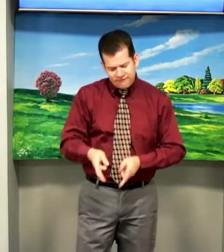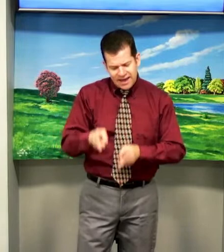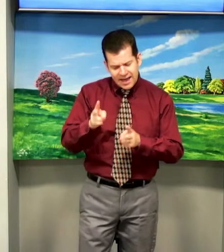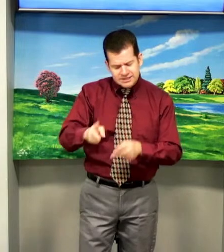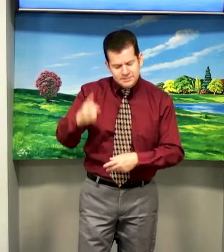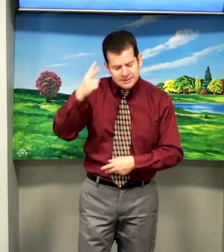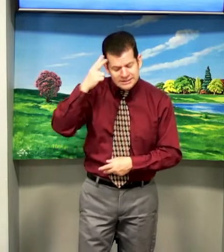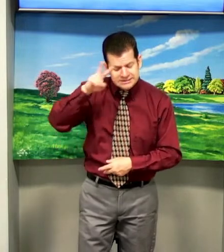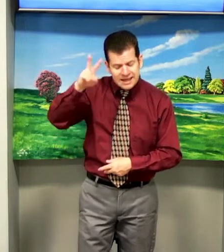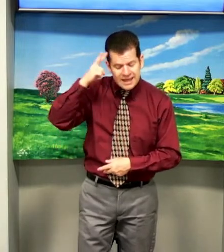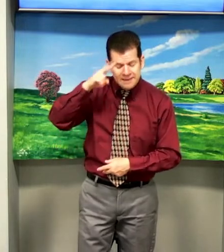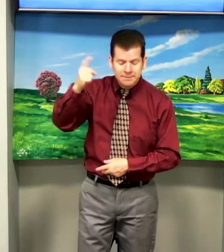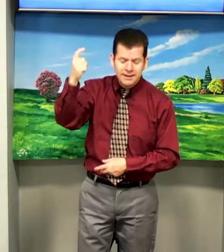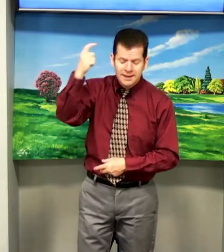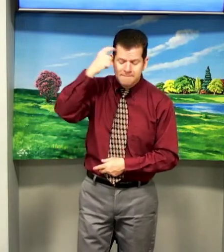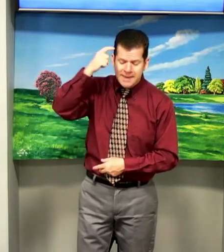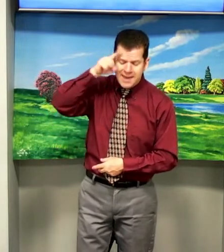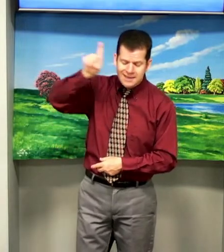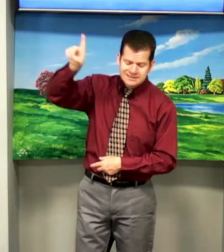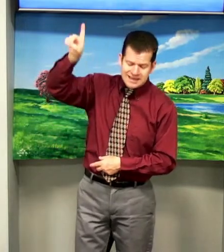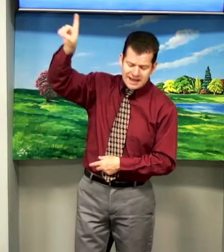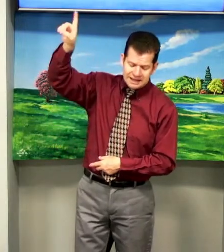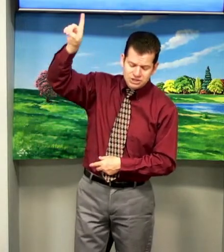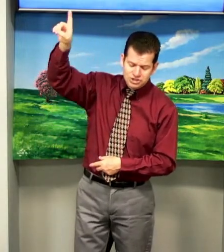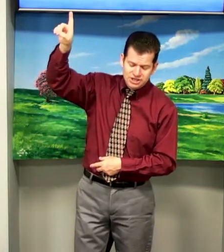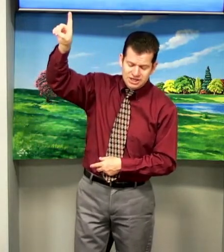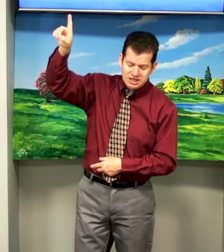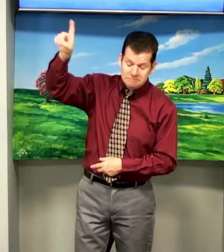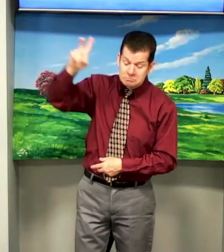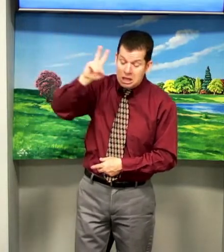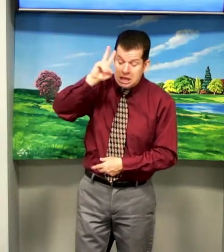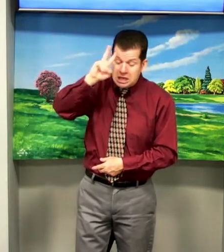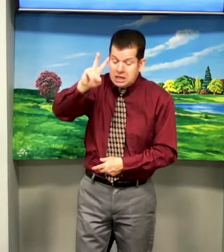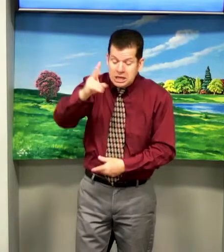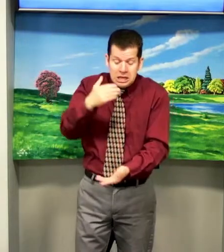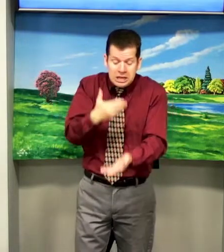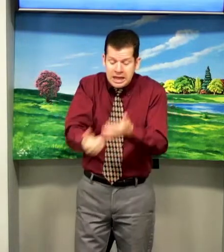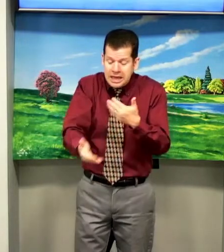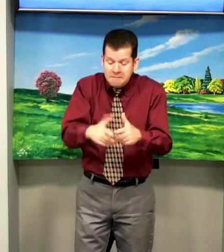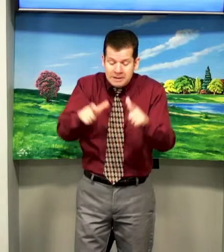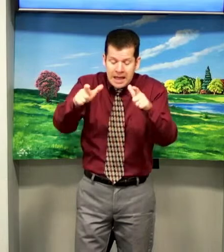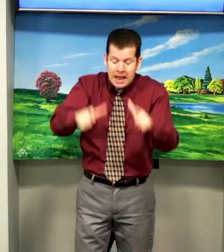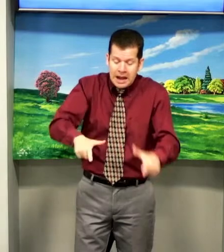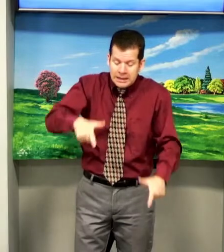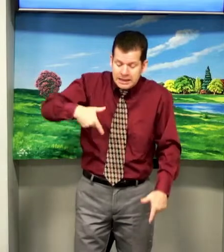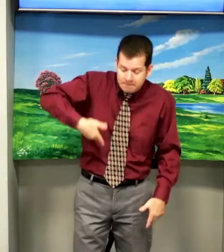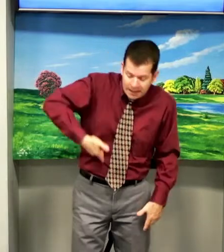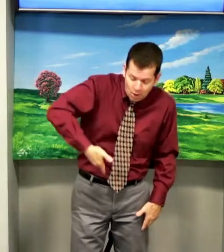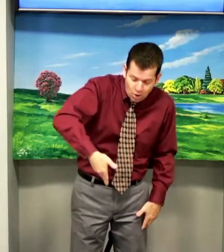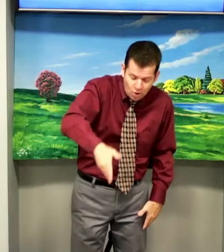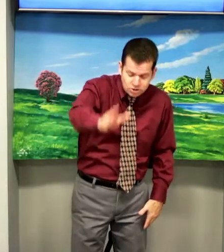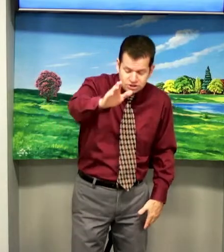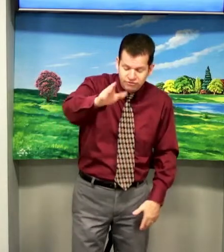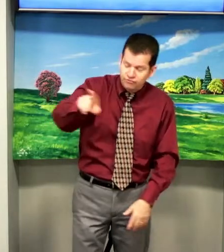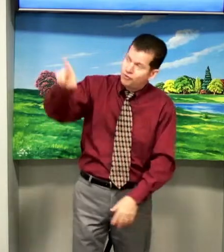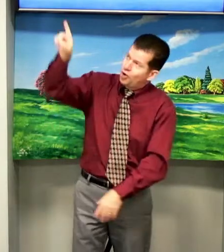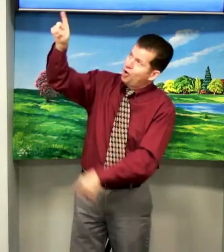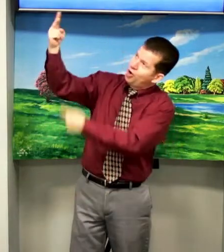faz-me sempre pensar em ti, e lembrar que pra onde for,